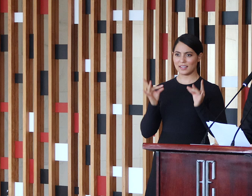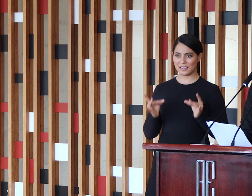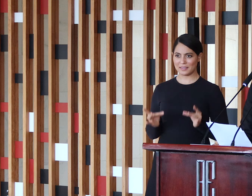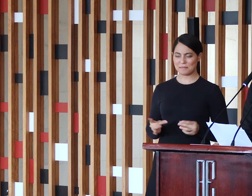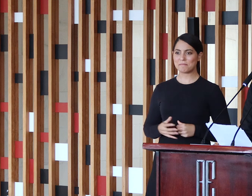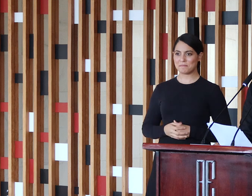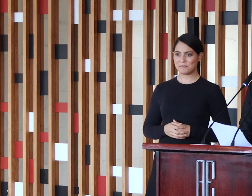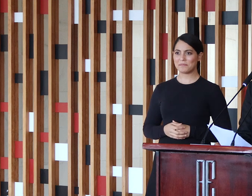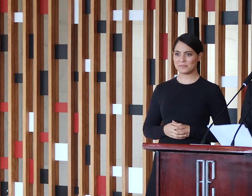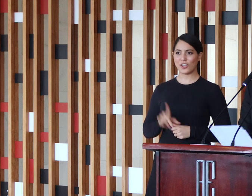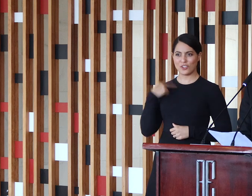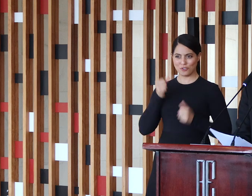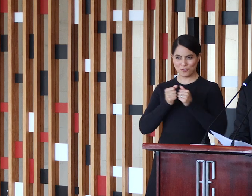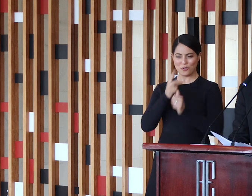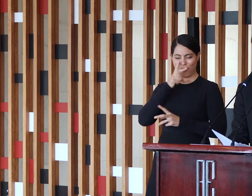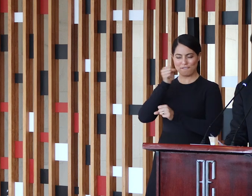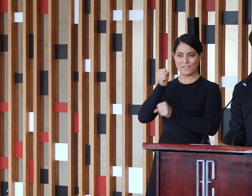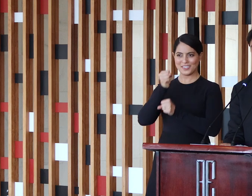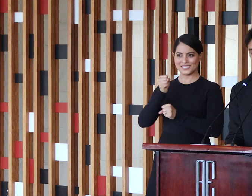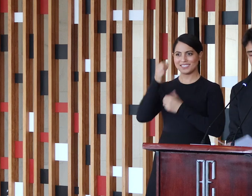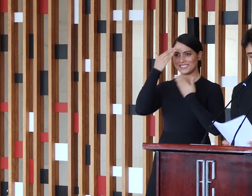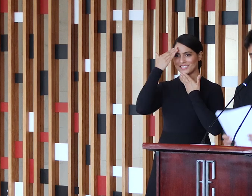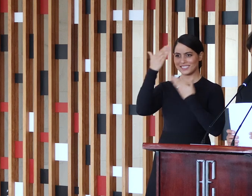porque juntos somos mais fortes. Muito obrigado.